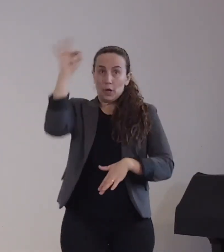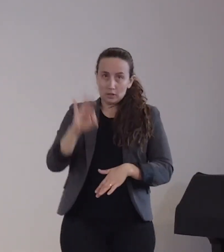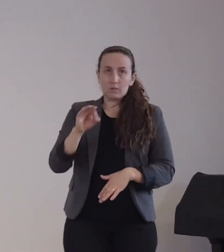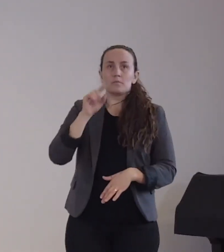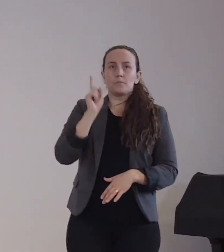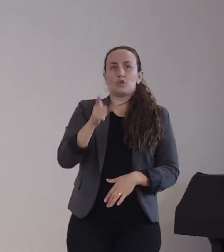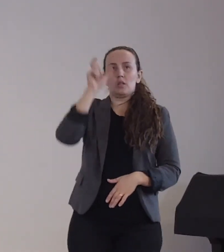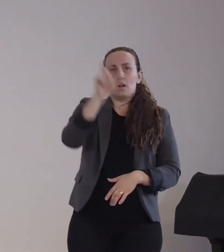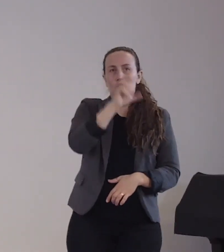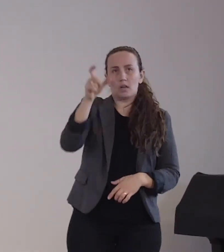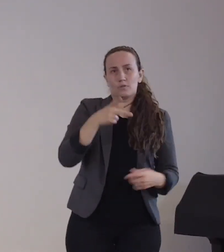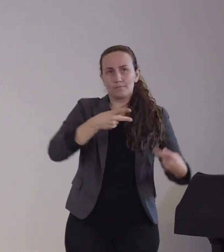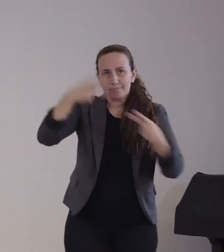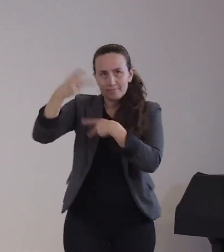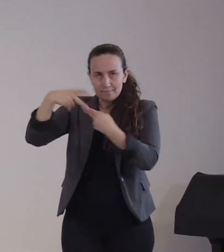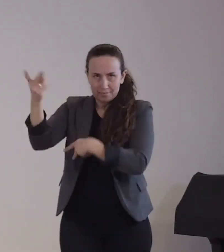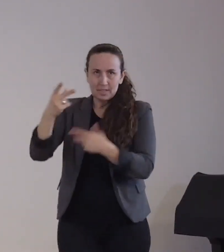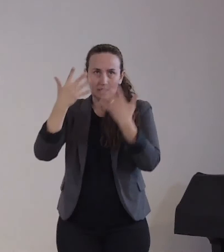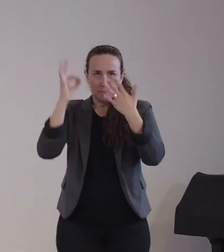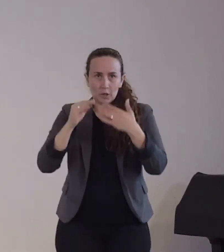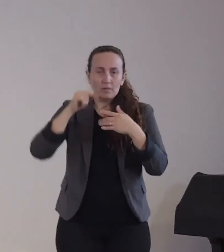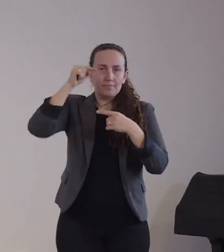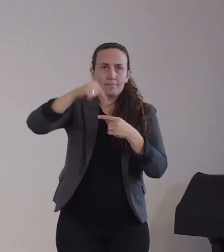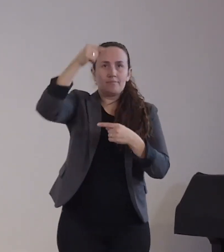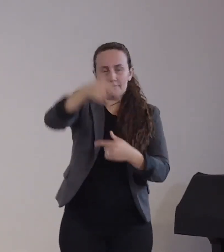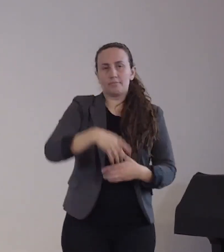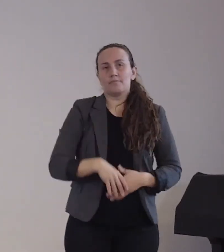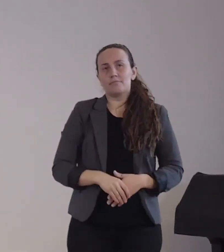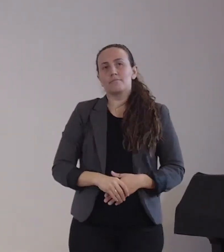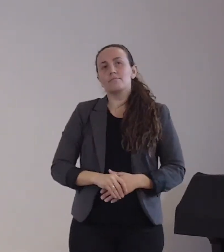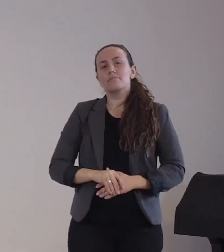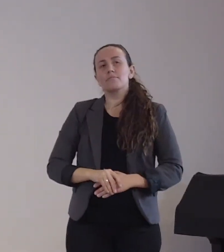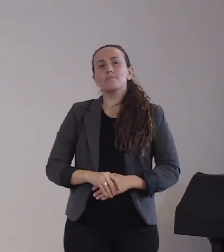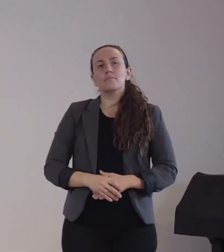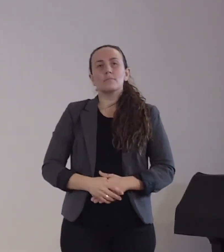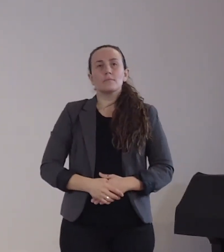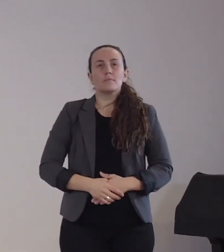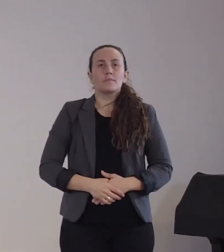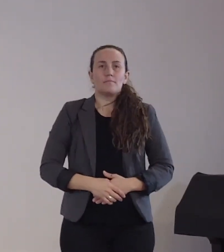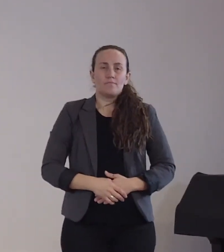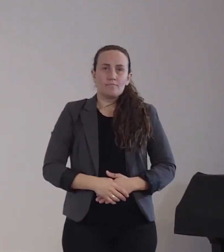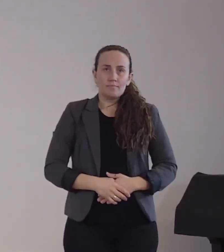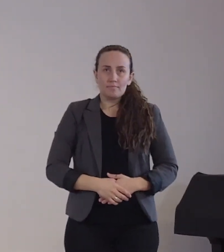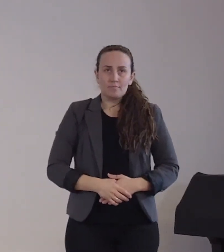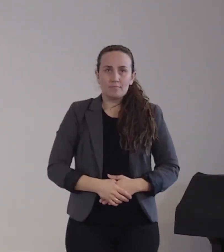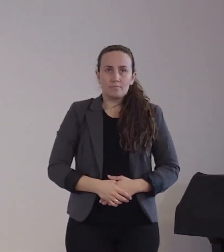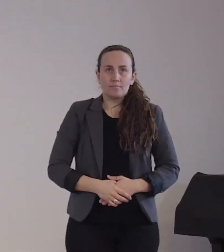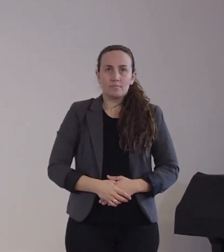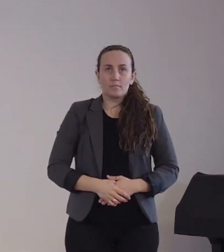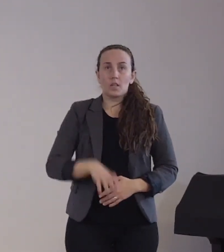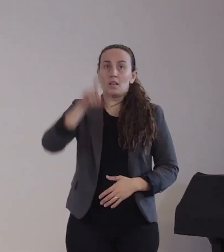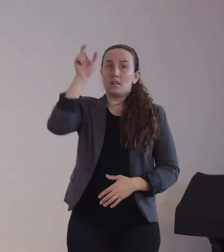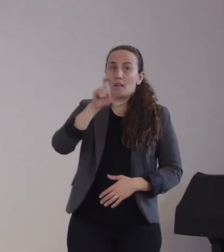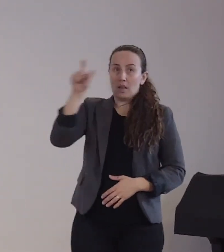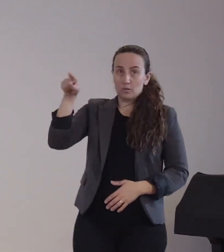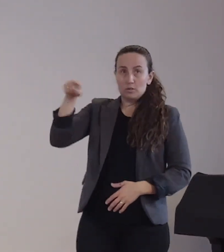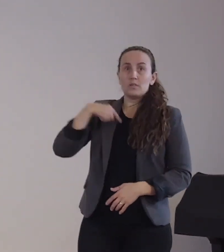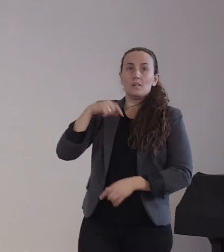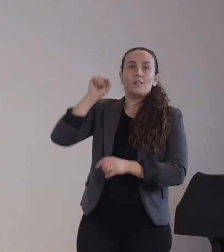der schwere Infektion und man geht davon aus, dass von diesen Patienten ungefähr 14 Prozent intensivmedizinisch